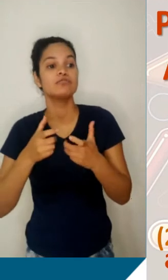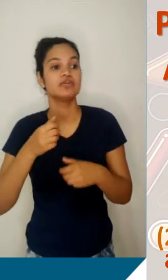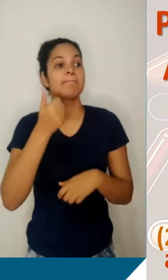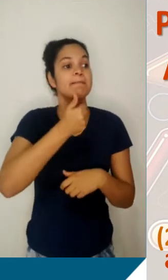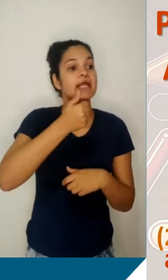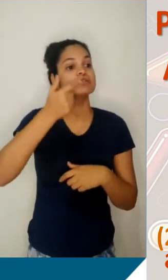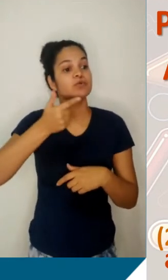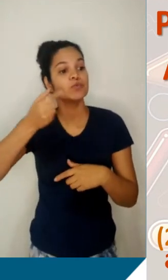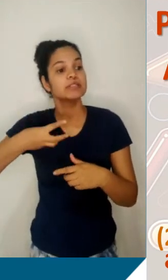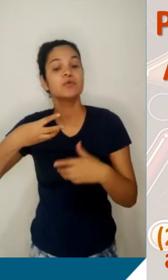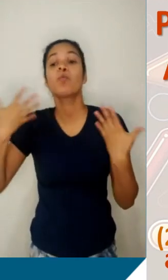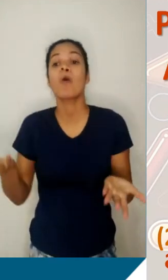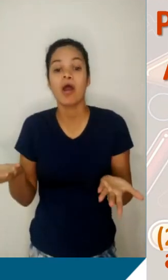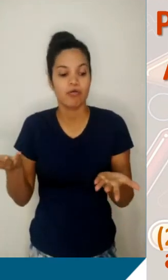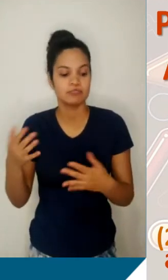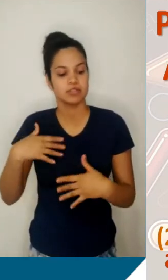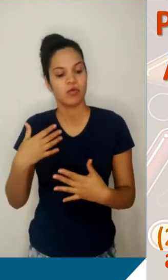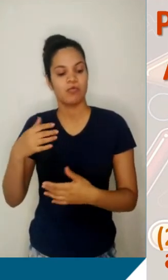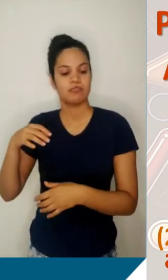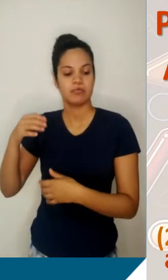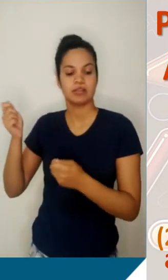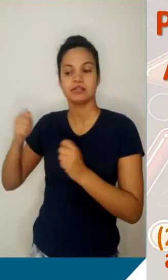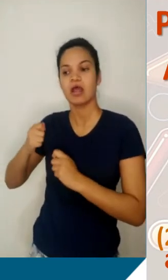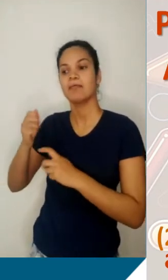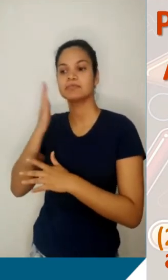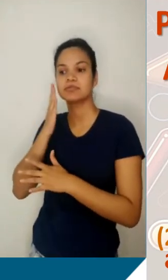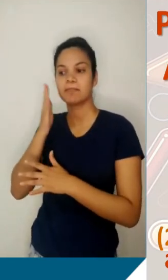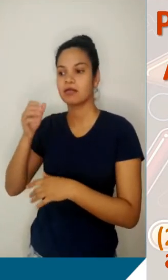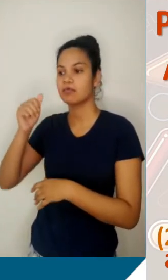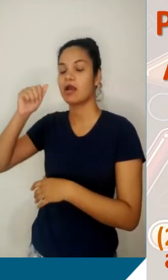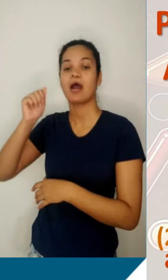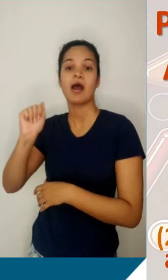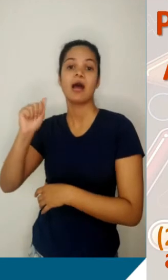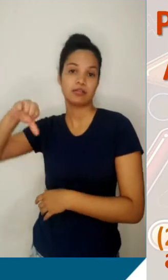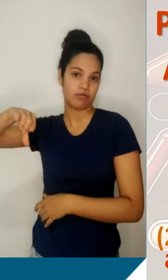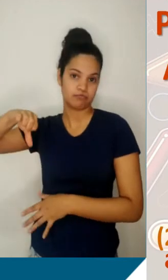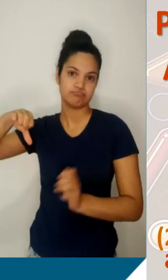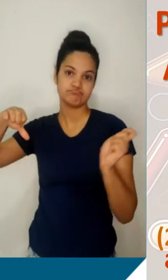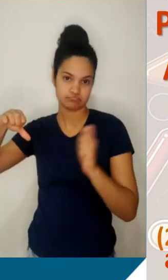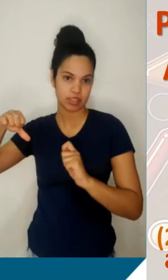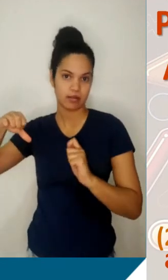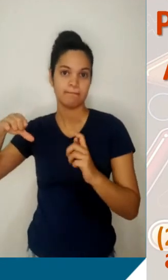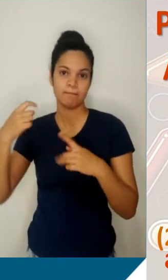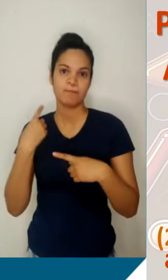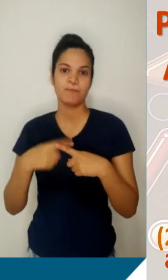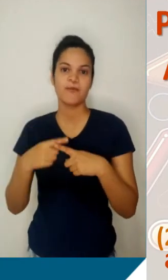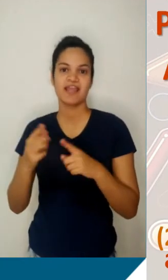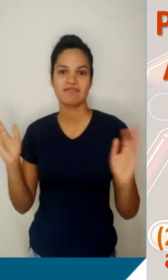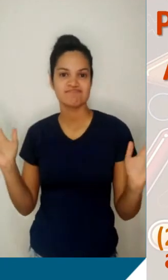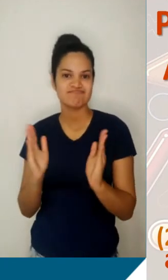26, ele ocupa a posição 9, a gente vai preferencialmente denominá-lo de A9. Agora, repare